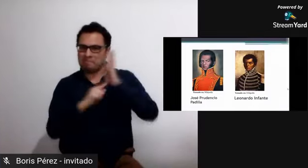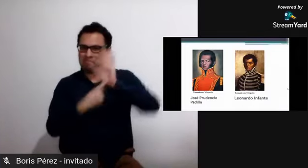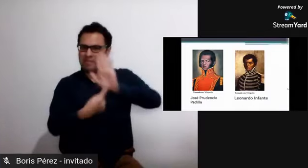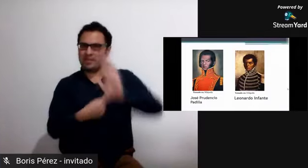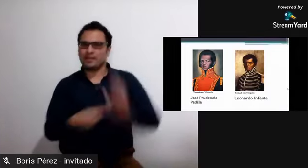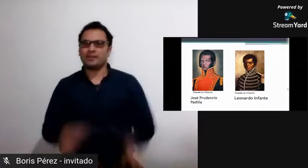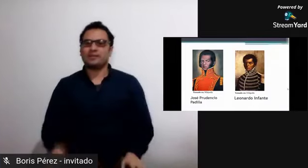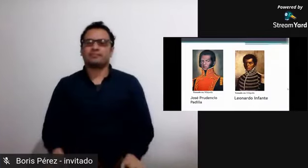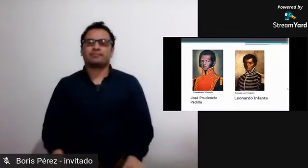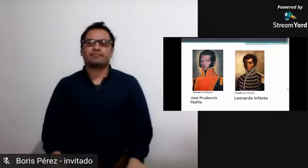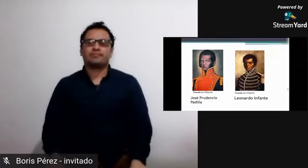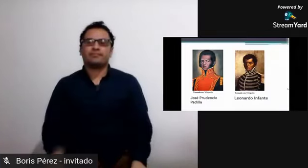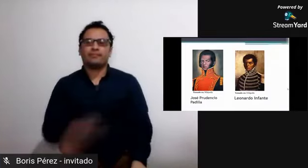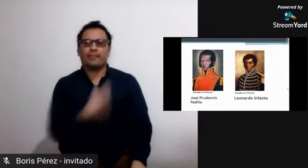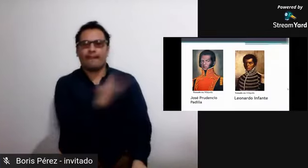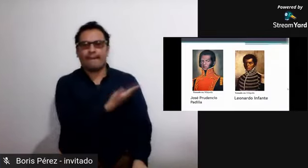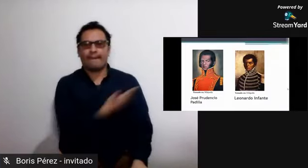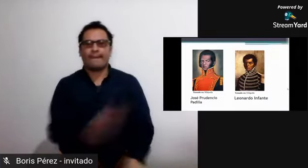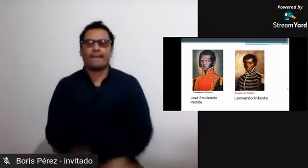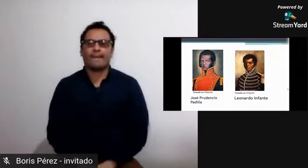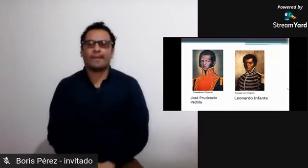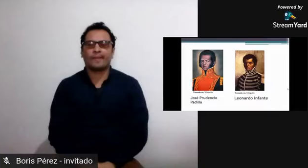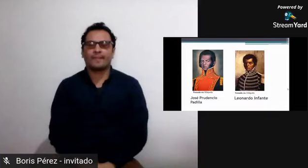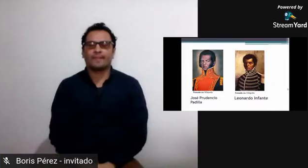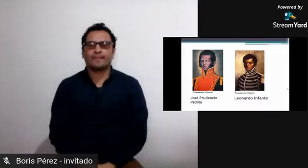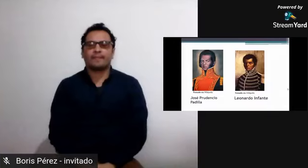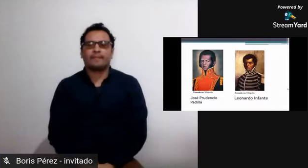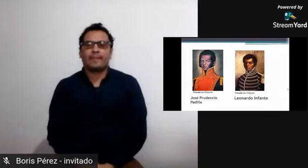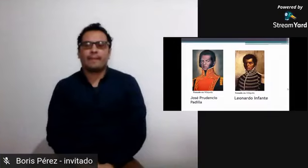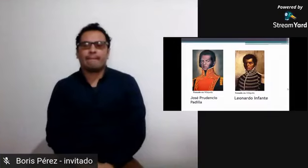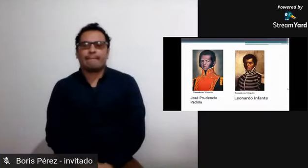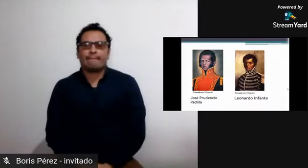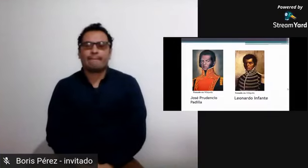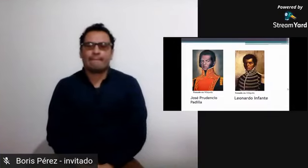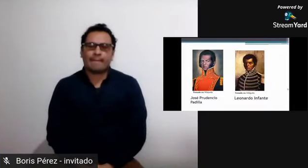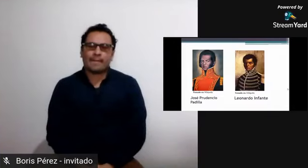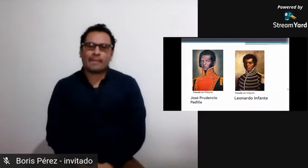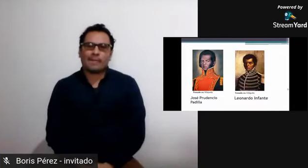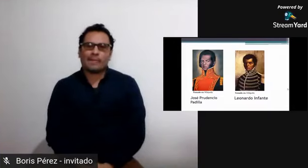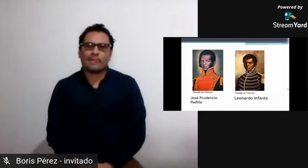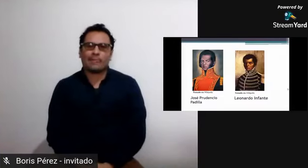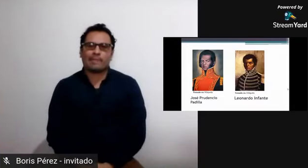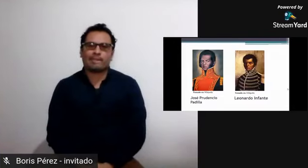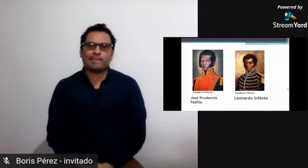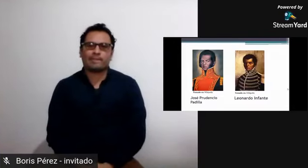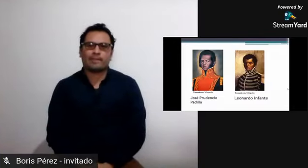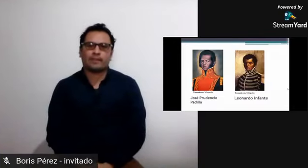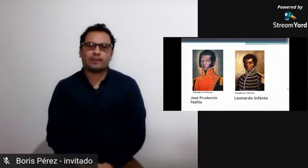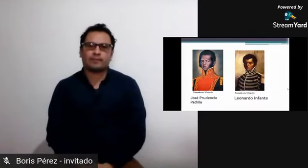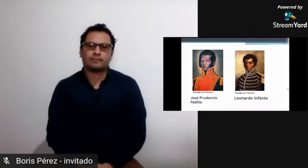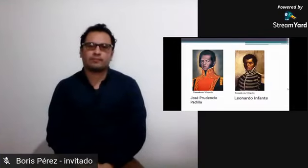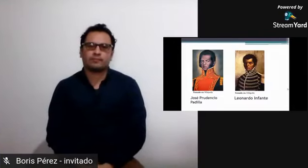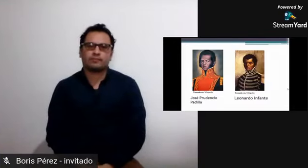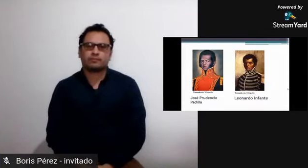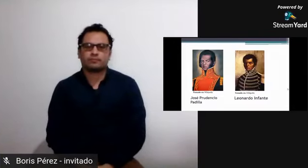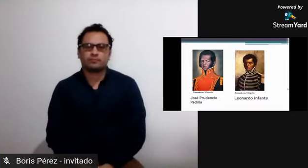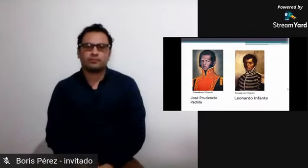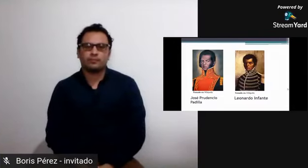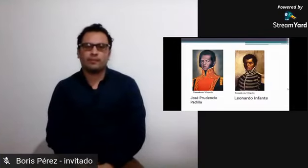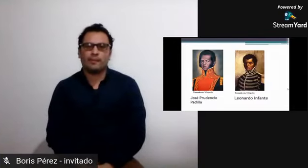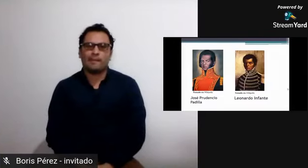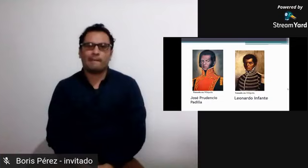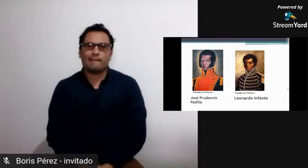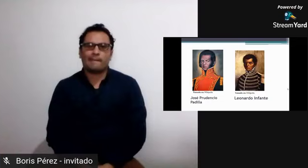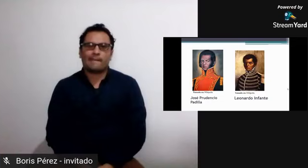negra muy reconocida durante todos estos periodos de independencia que actuaron en favor de la independencia de nuestro